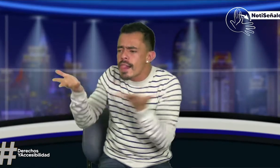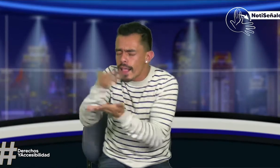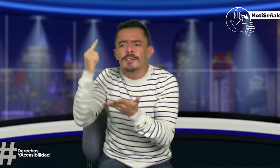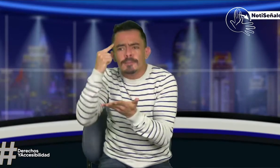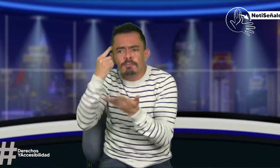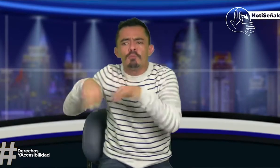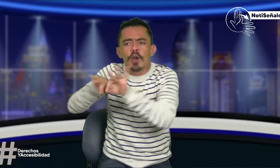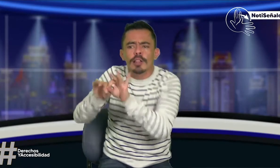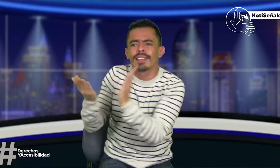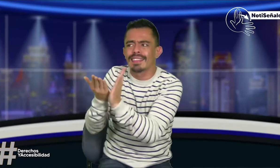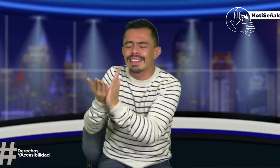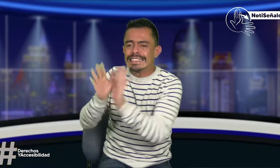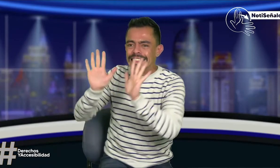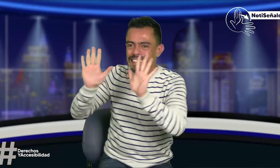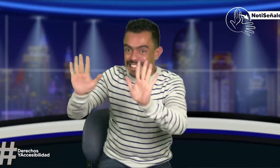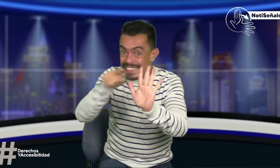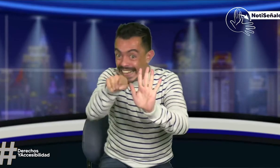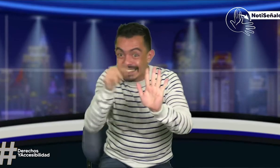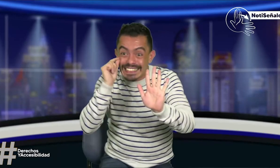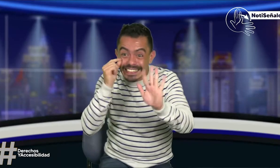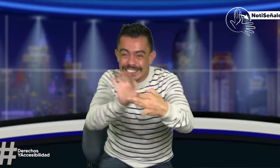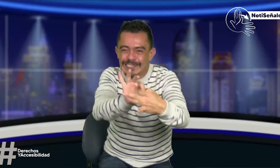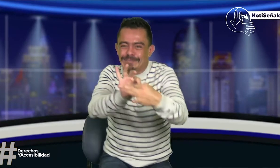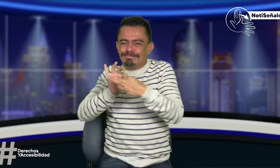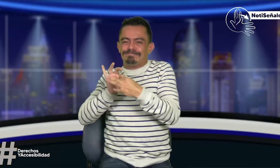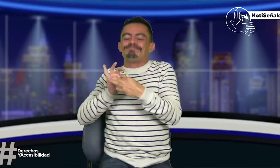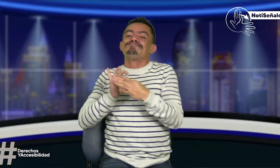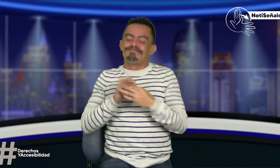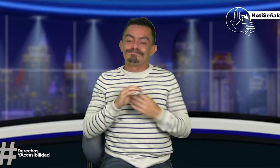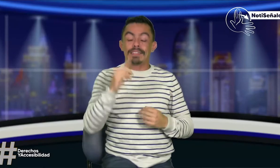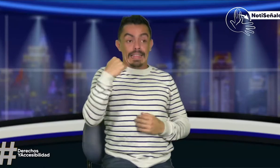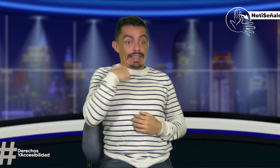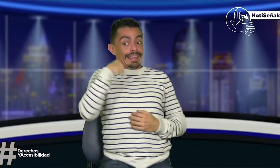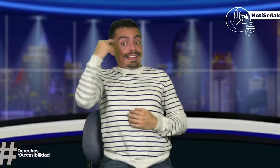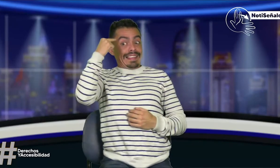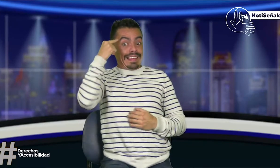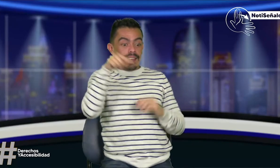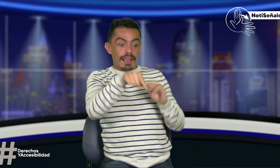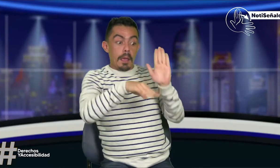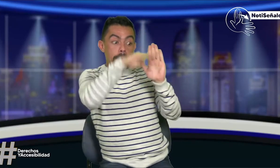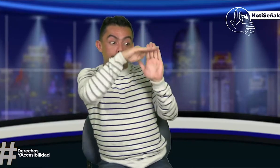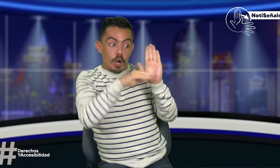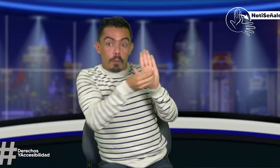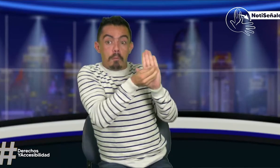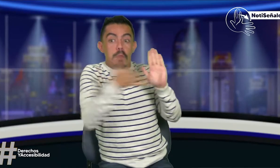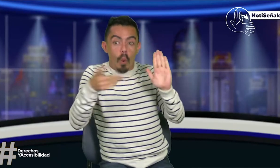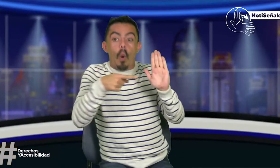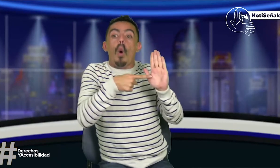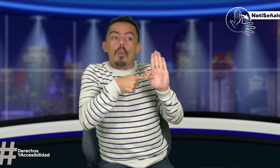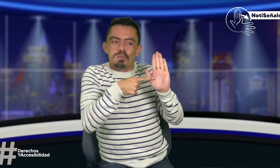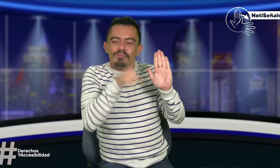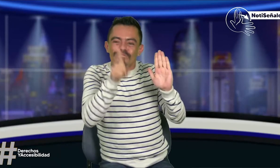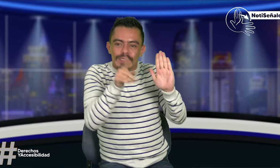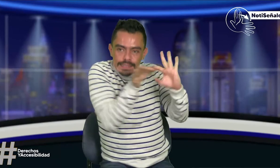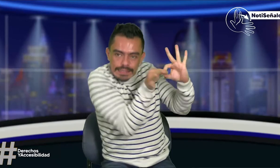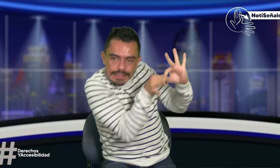los de discapacidad, también incluye la expresión desorden. Pero es importante la educación y por eso me abonan lo que dice Henry. La política pública,